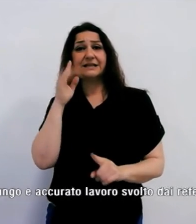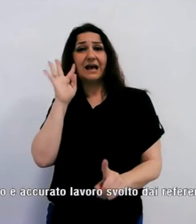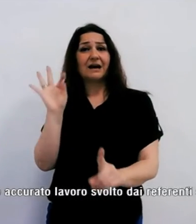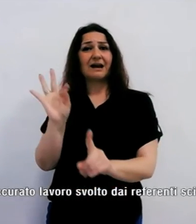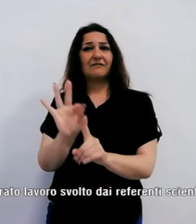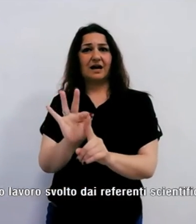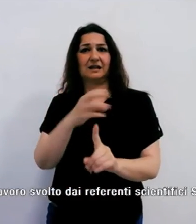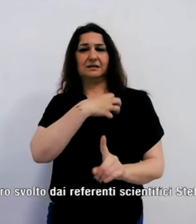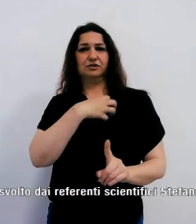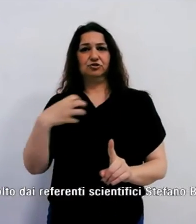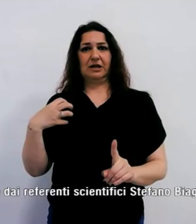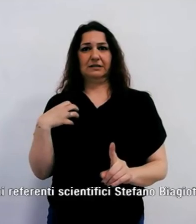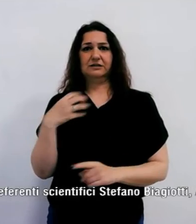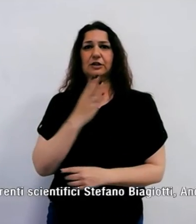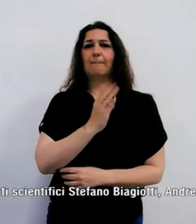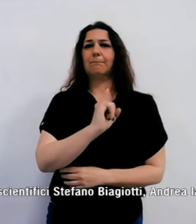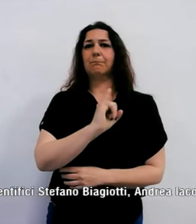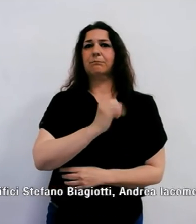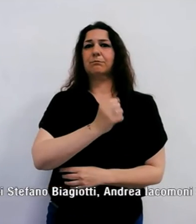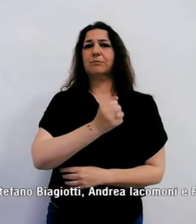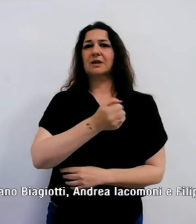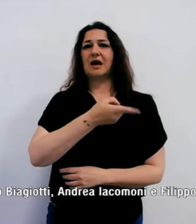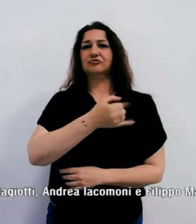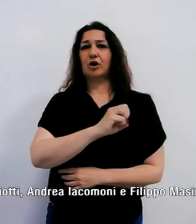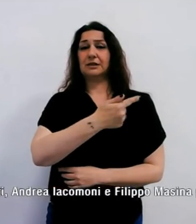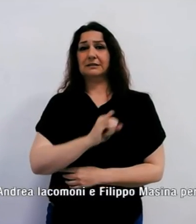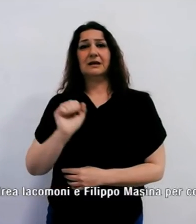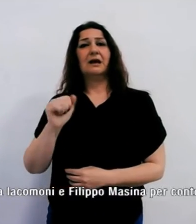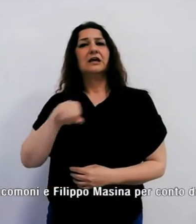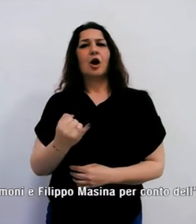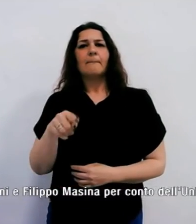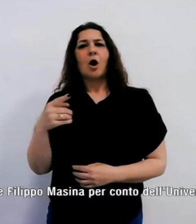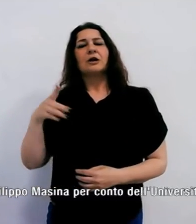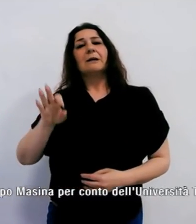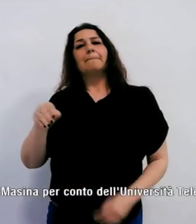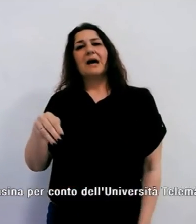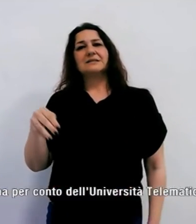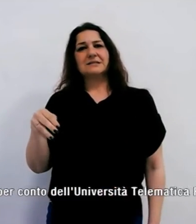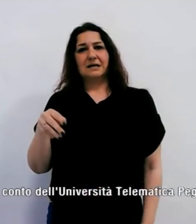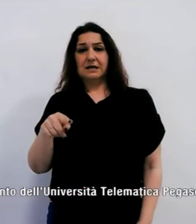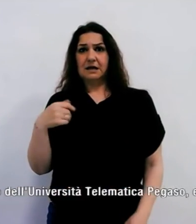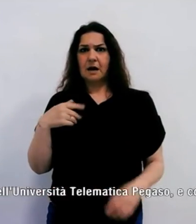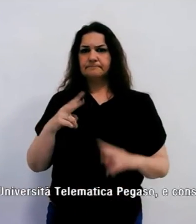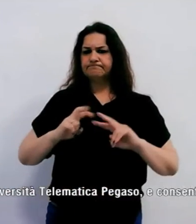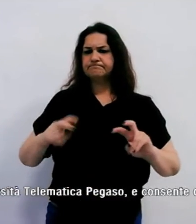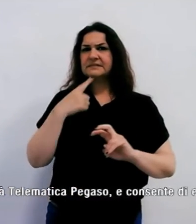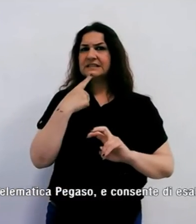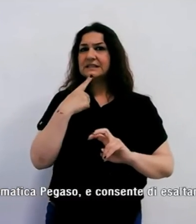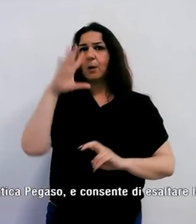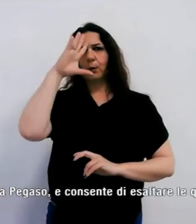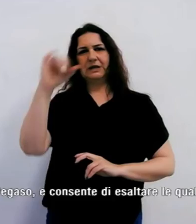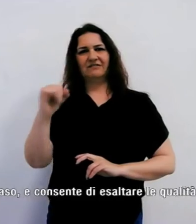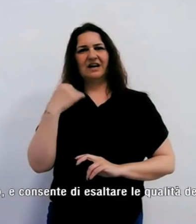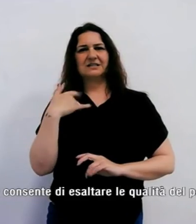Stefano Biagiotti, Andrea Iacomoni e Filippo Masina per conto dell'Università Telematica